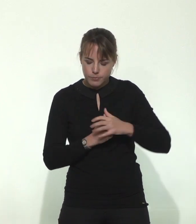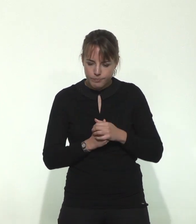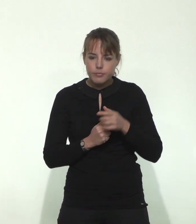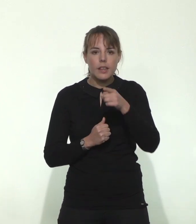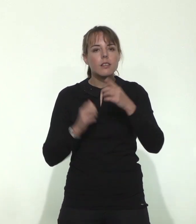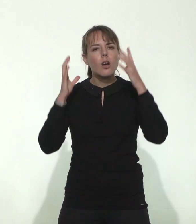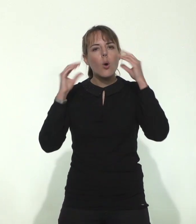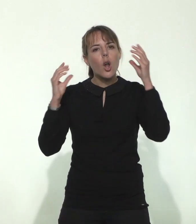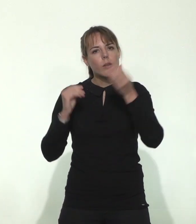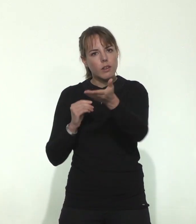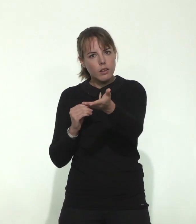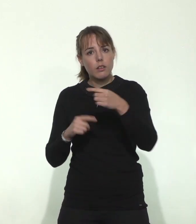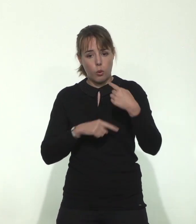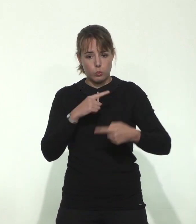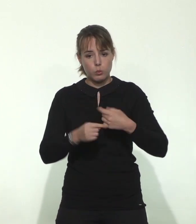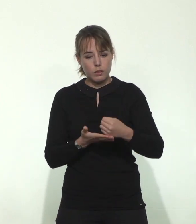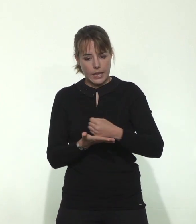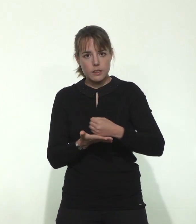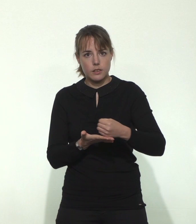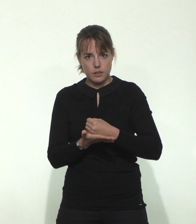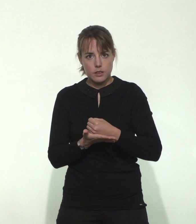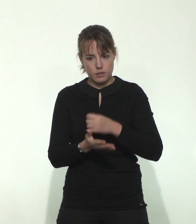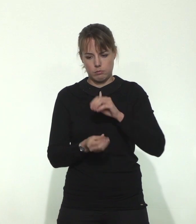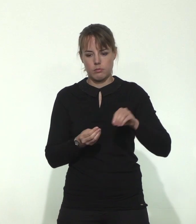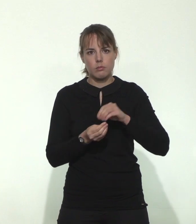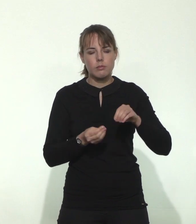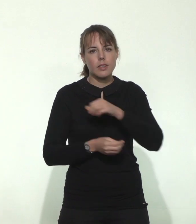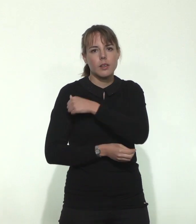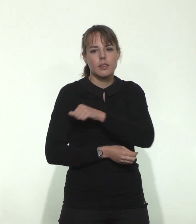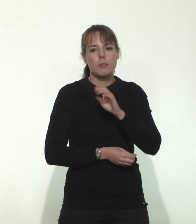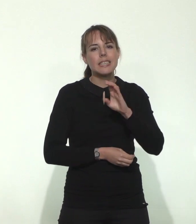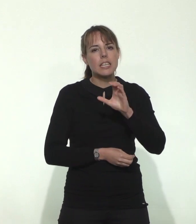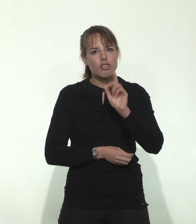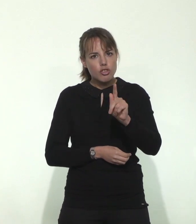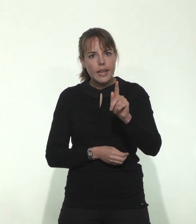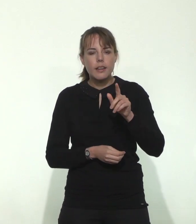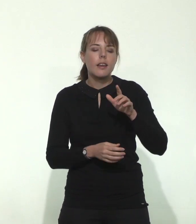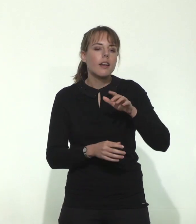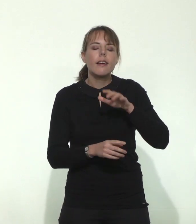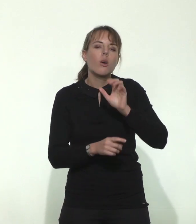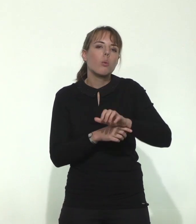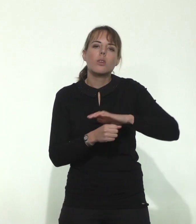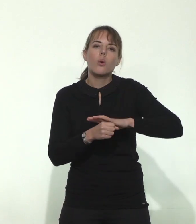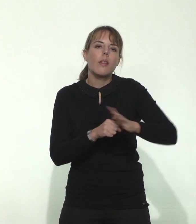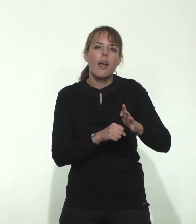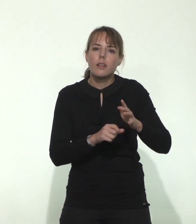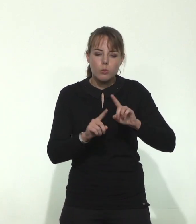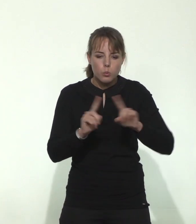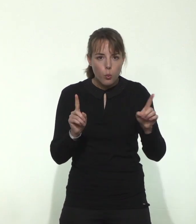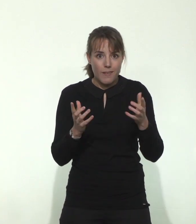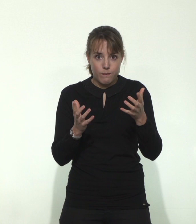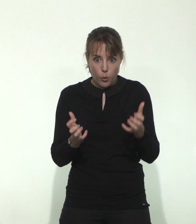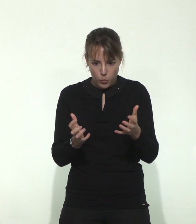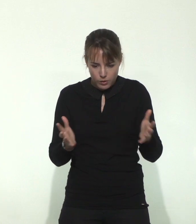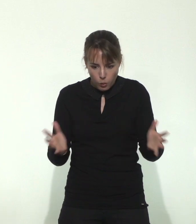hollandais qui veut tester l'efficacité du BCG non pas spécifiquement contre le coronavirus mais pour provoquer une stimulation